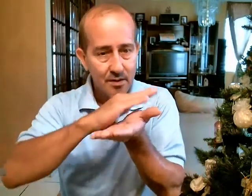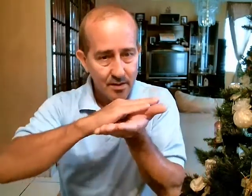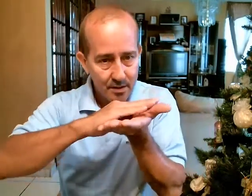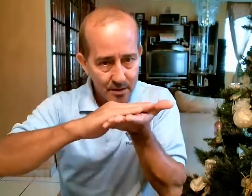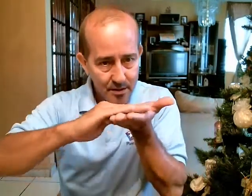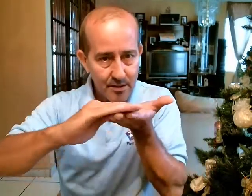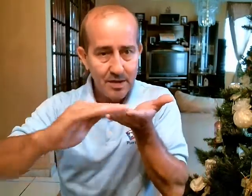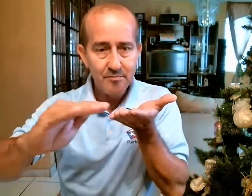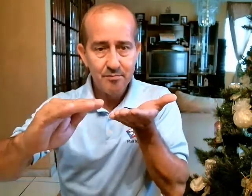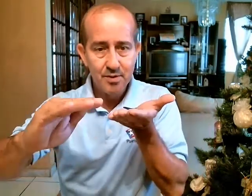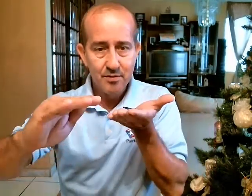Limpio